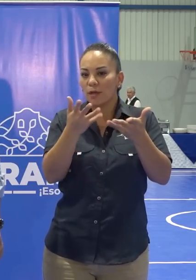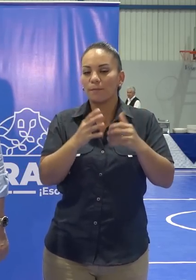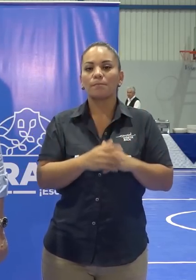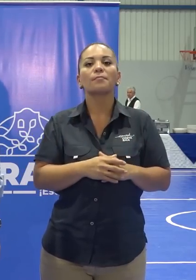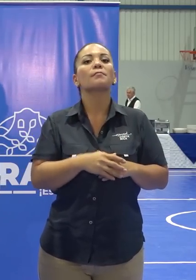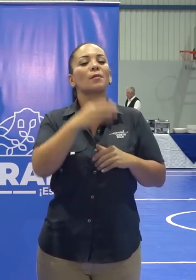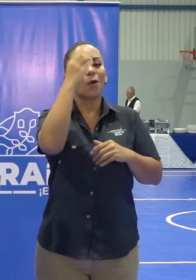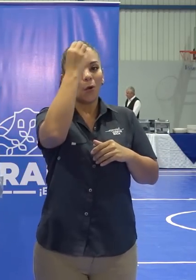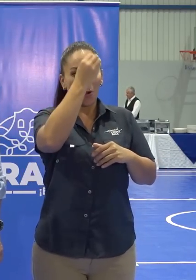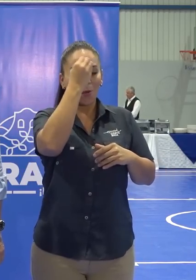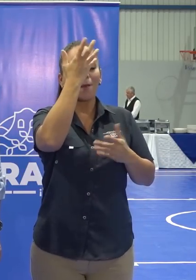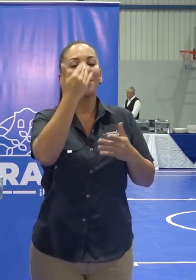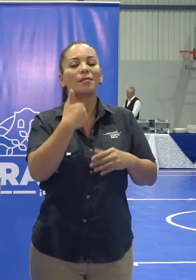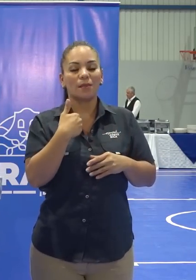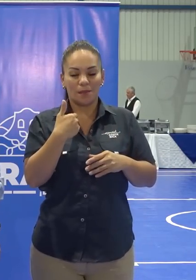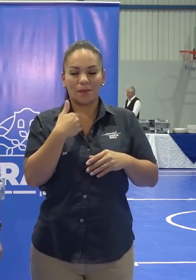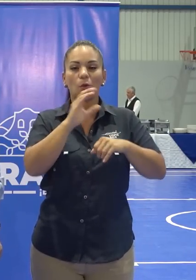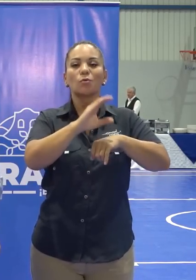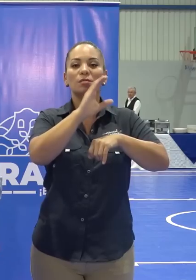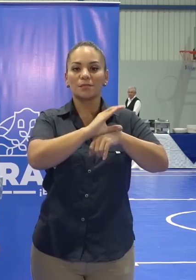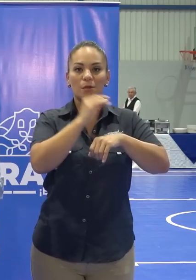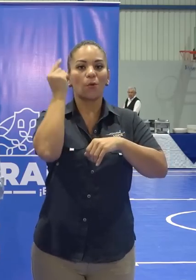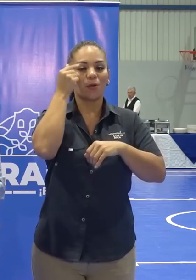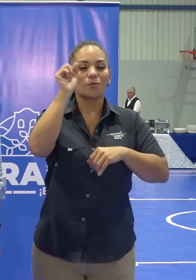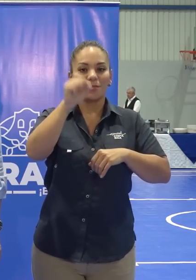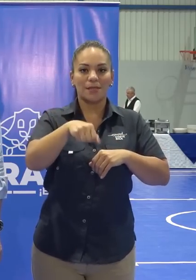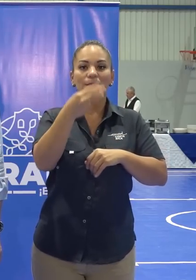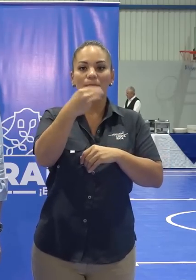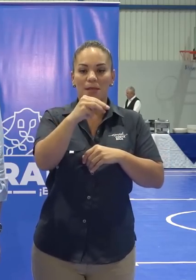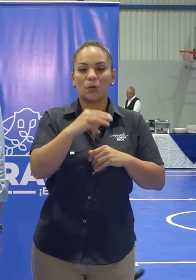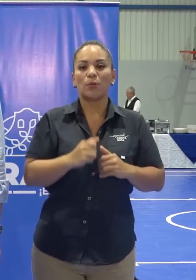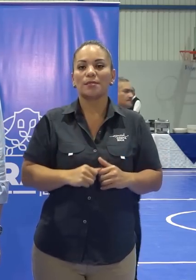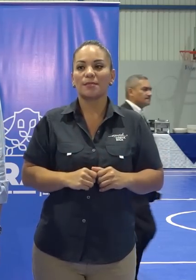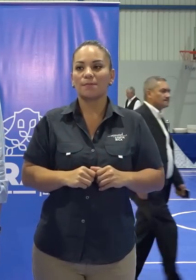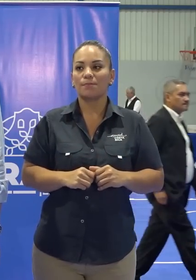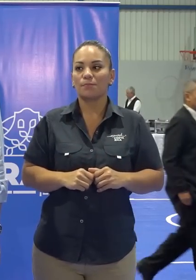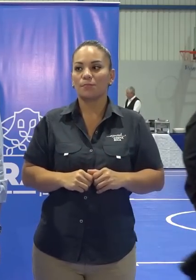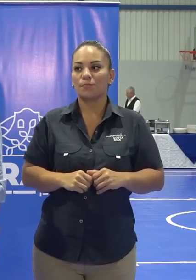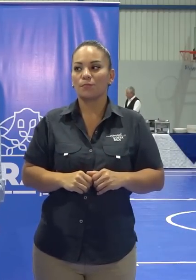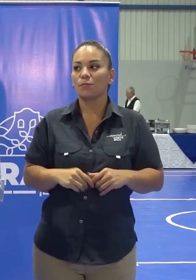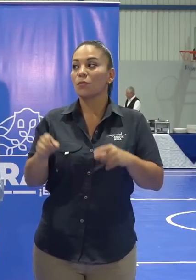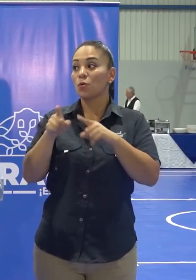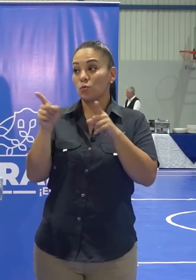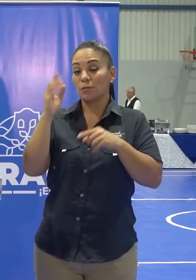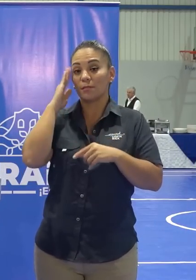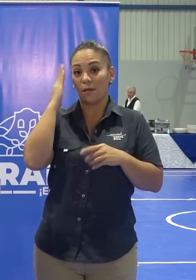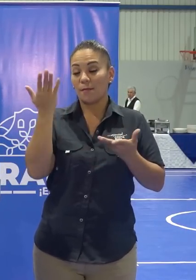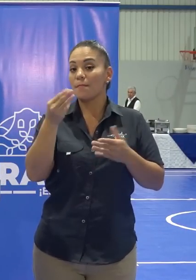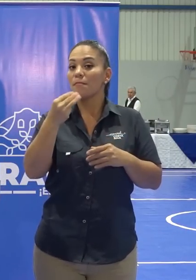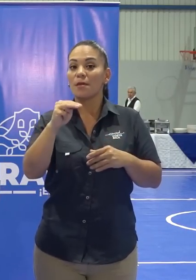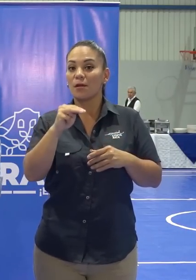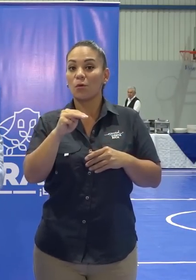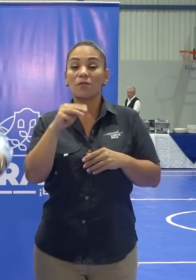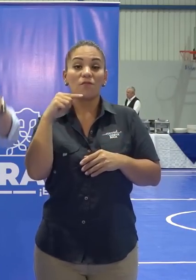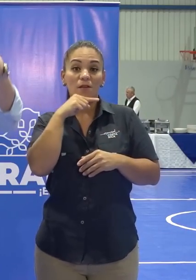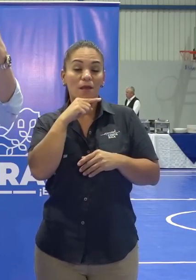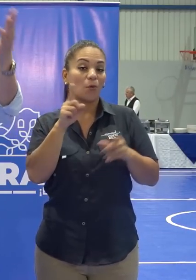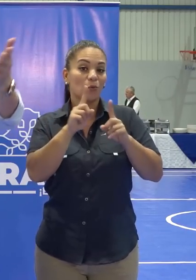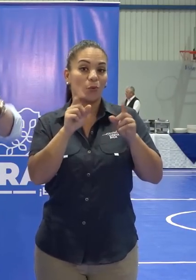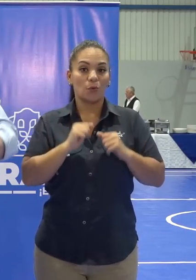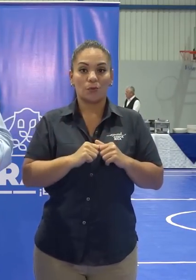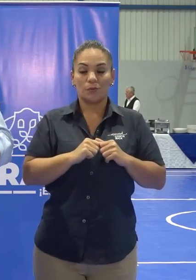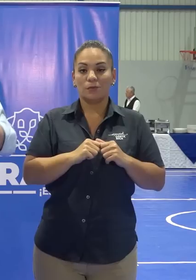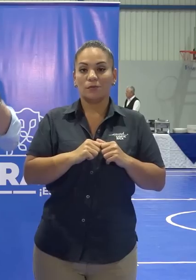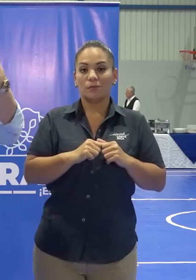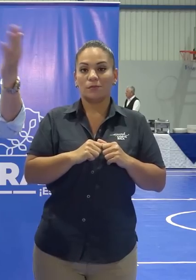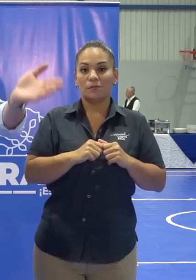Obviamente va a haber Consejo de Gobierno el día miércoles. Ustedes saben que el miércoles no es un día feriado, producto de una